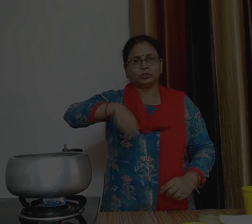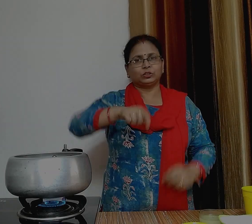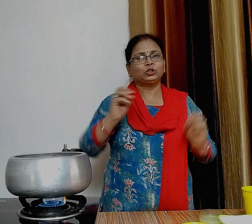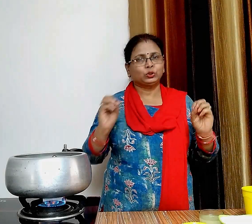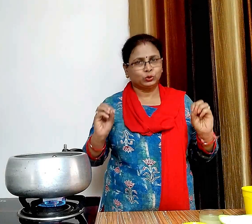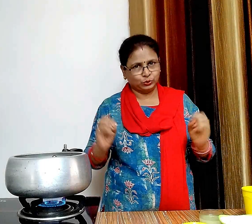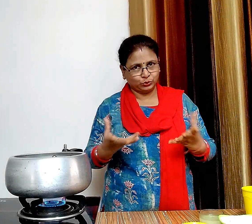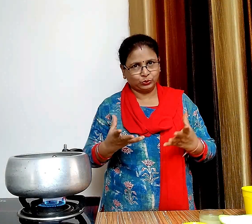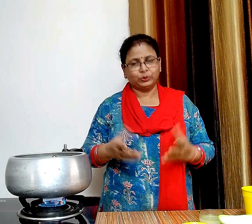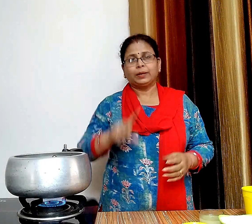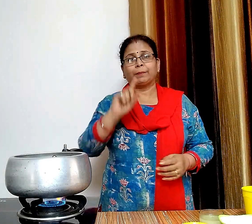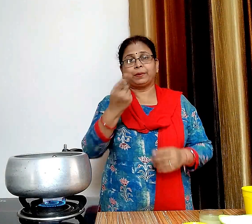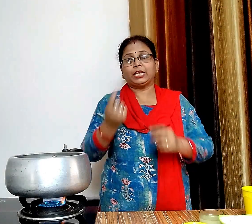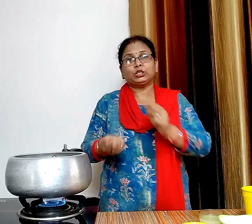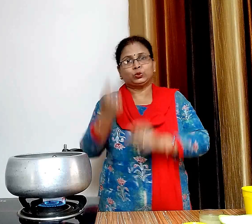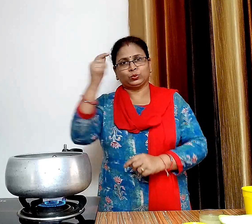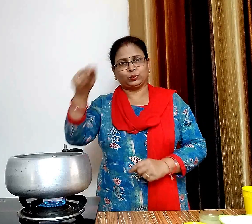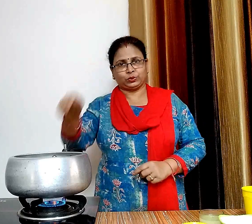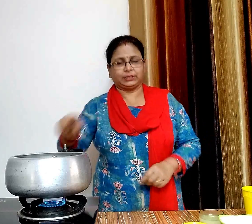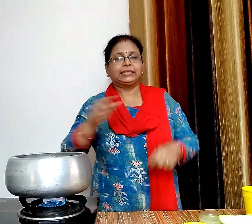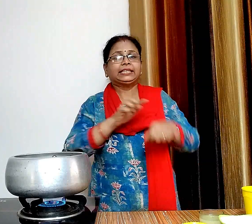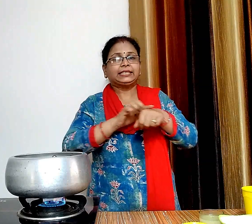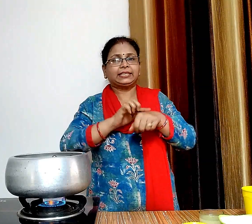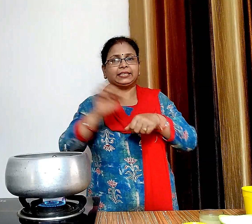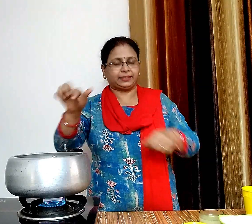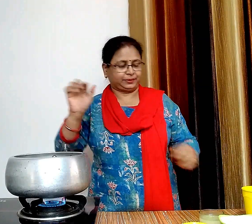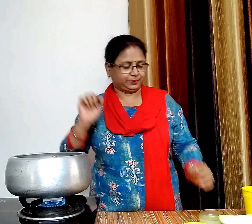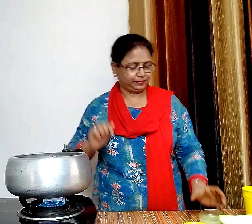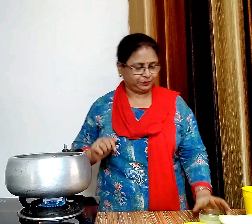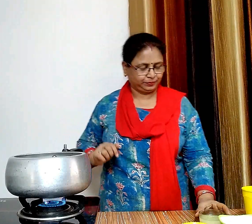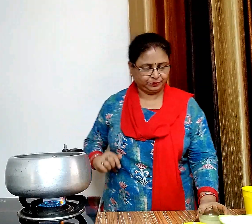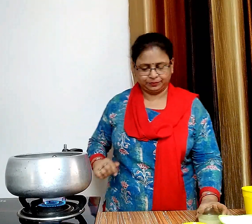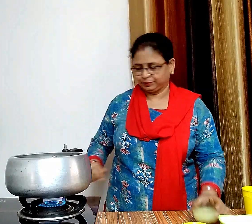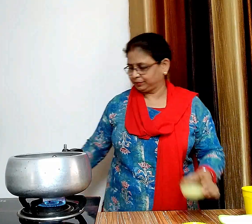आईए बनाना शुरूर करते हैं सबसे पहले कोकर में तीन चमज खी लेंगे